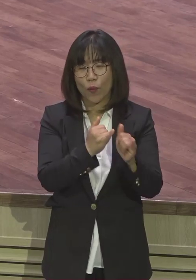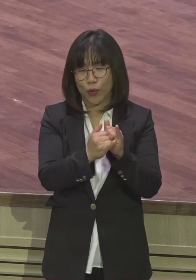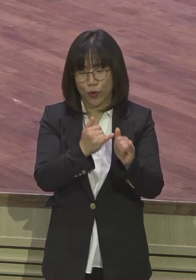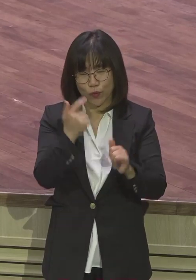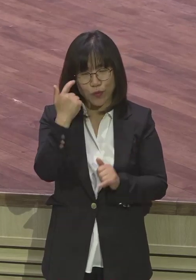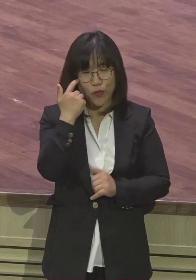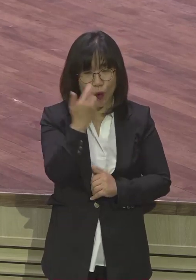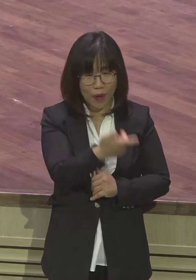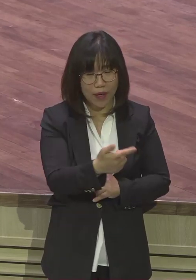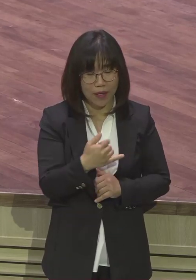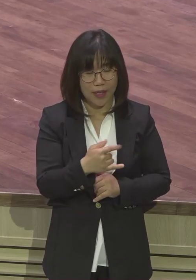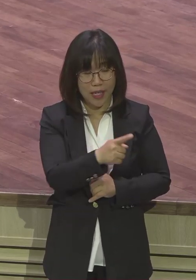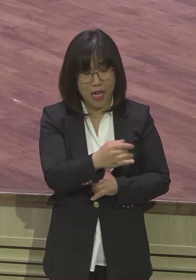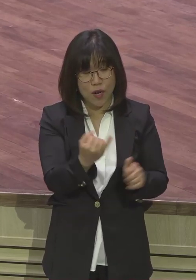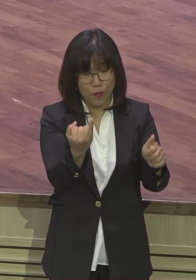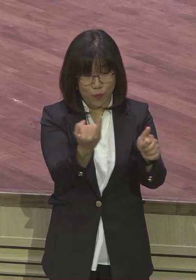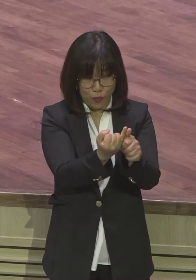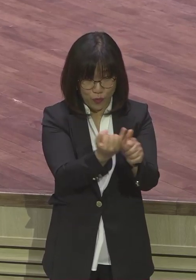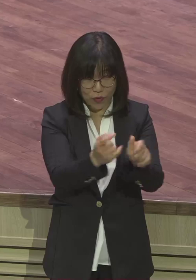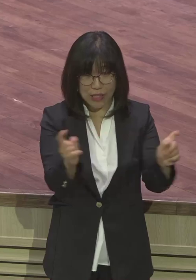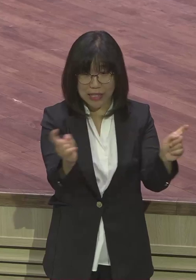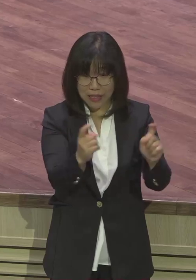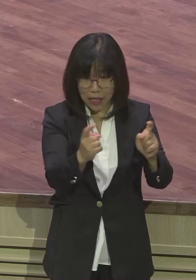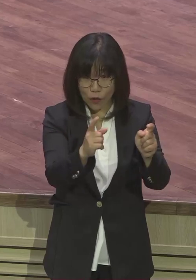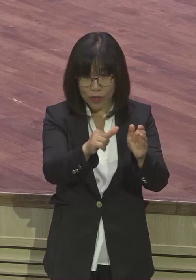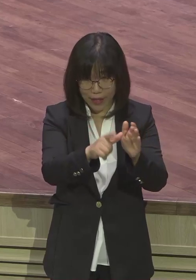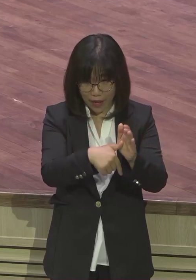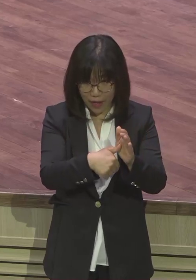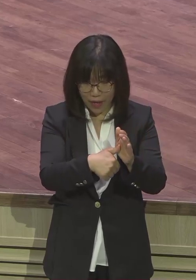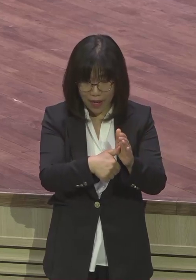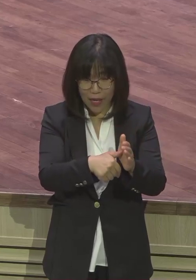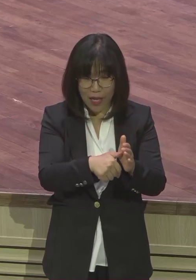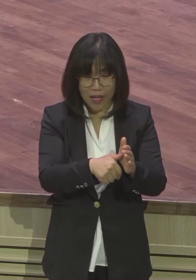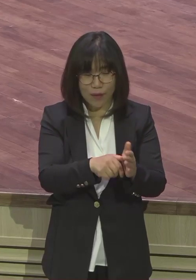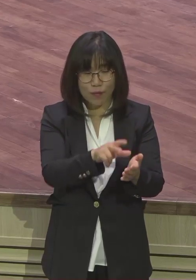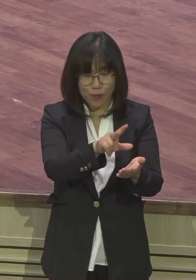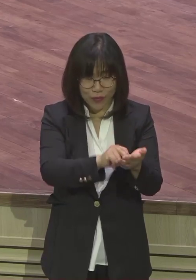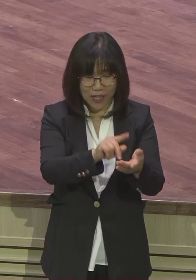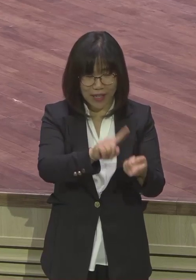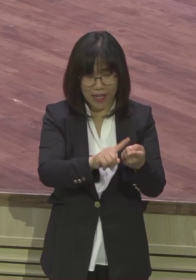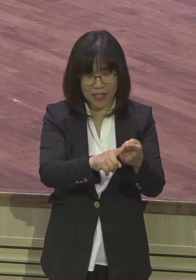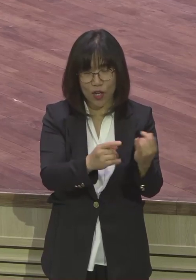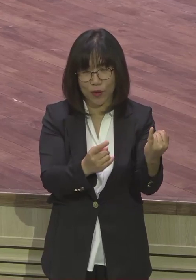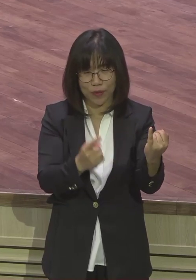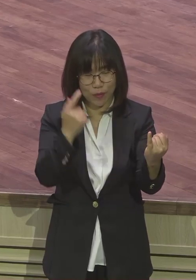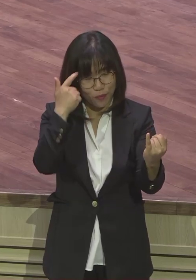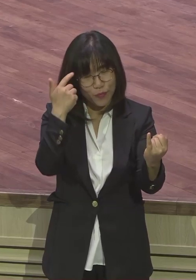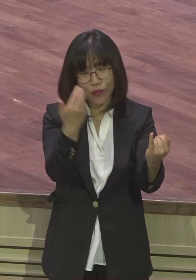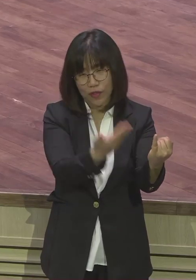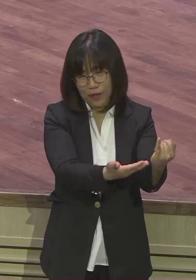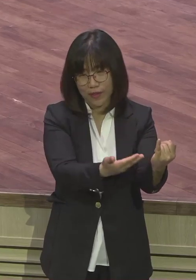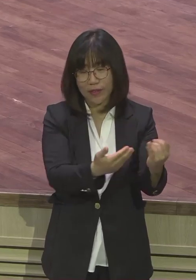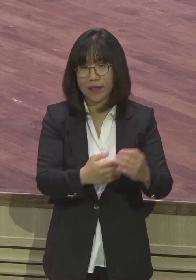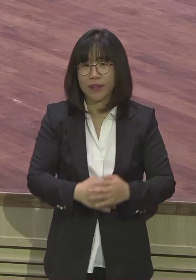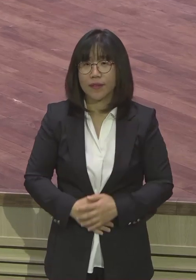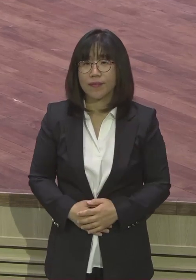물었어요. 부부싸움 할 때 어떻게 하느냐 물으니까 이